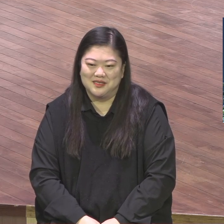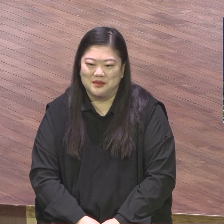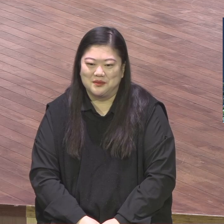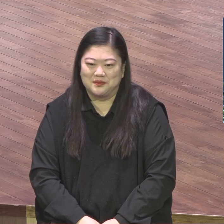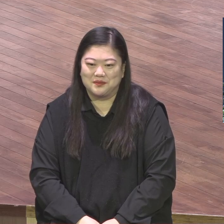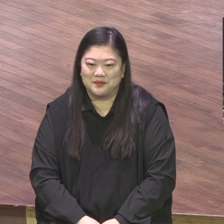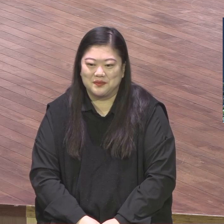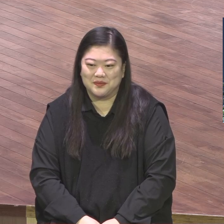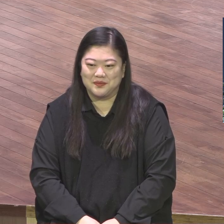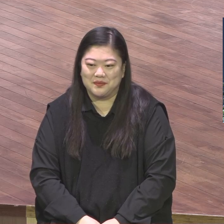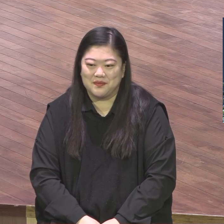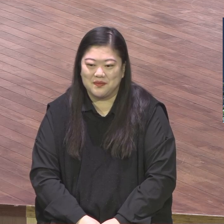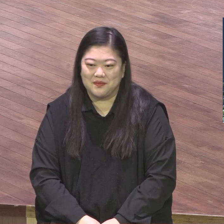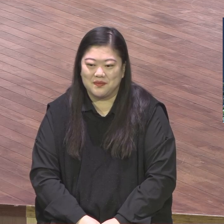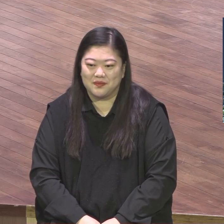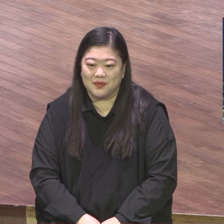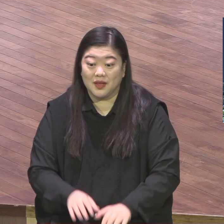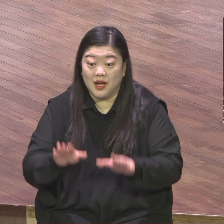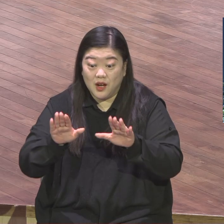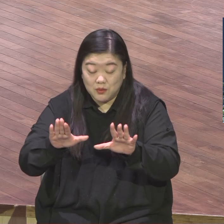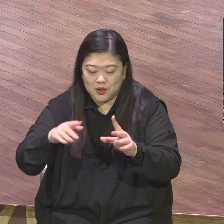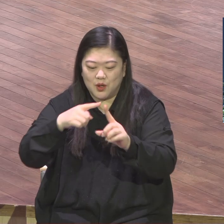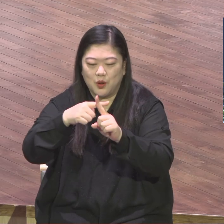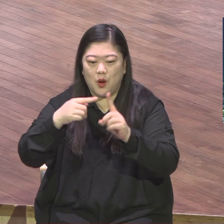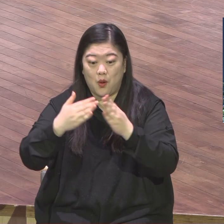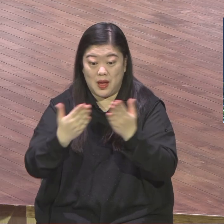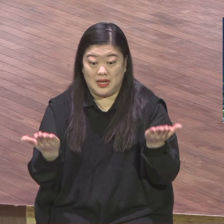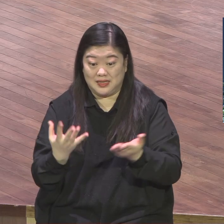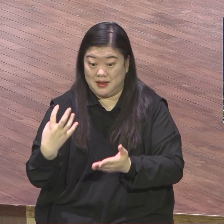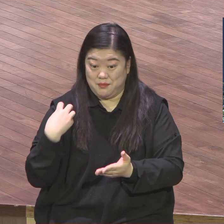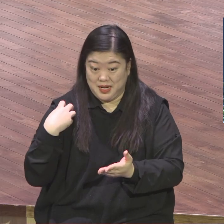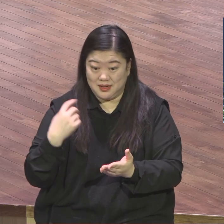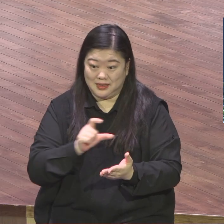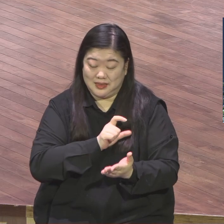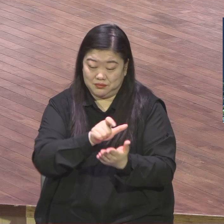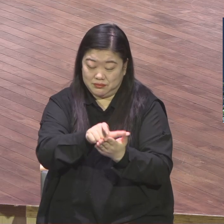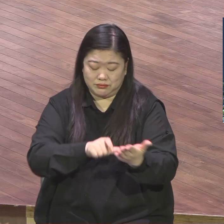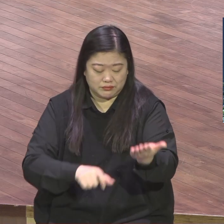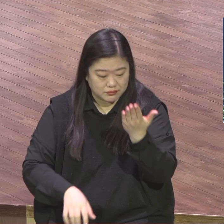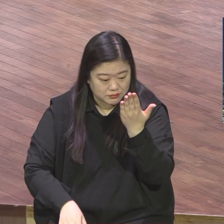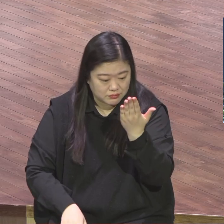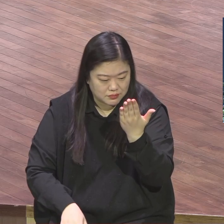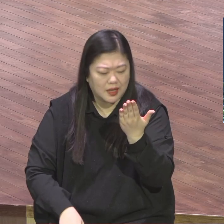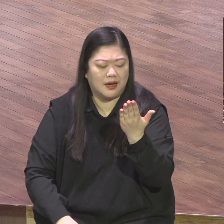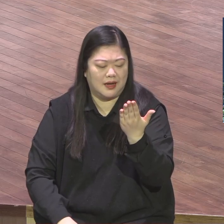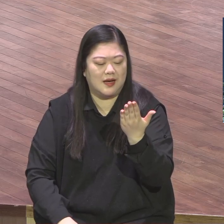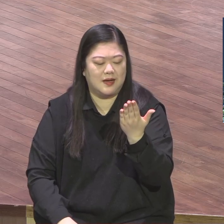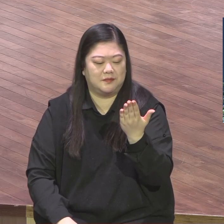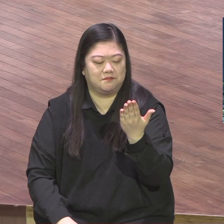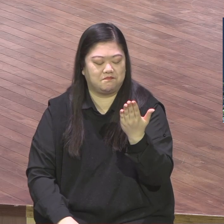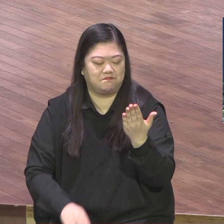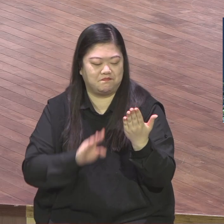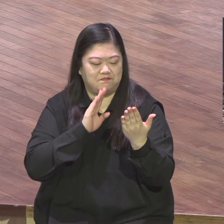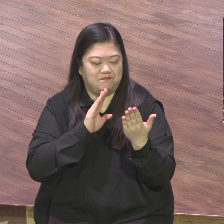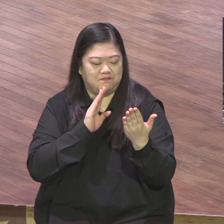청직이들은요. 이런 자세가 해야 돼요. 여러분의 심령에 내게 주신 이 직분